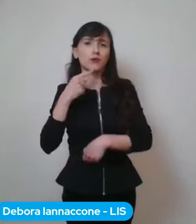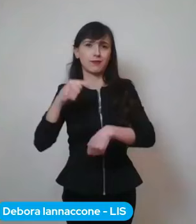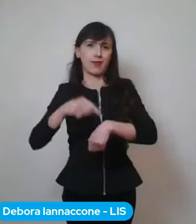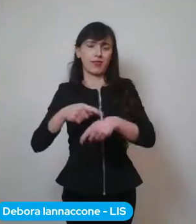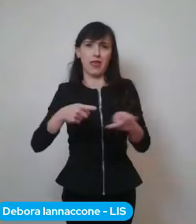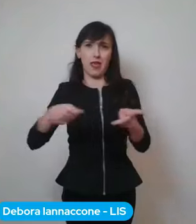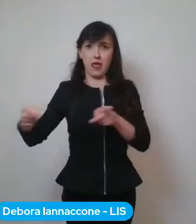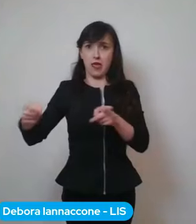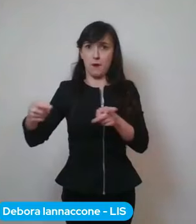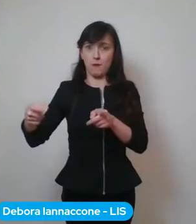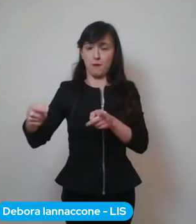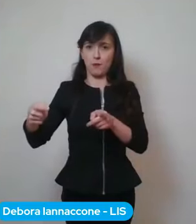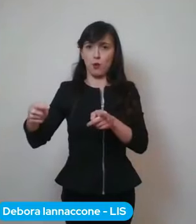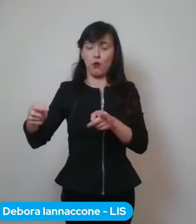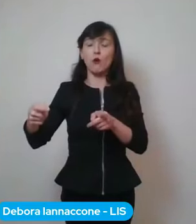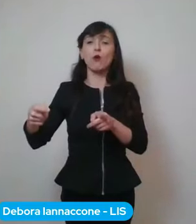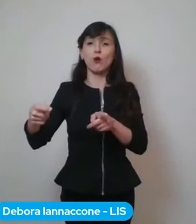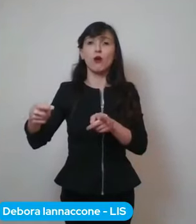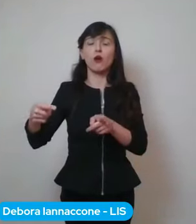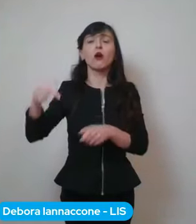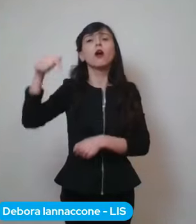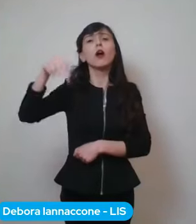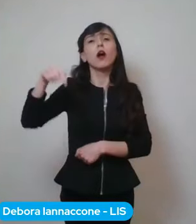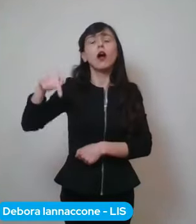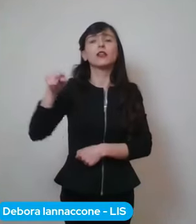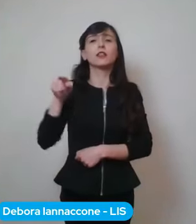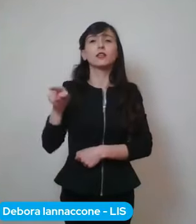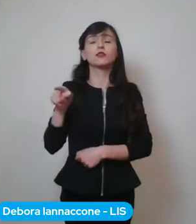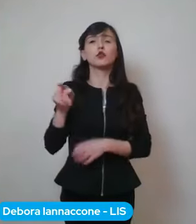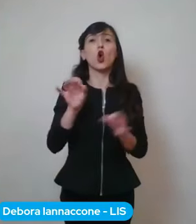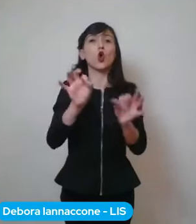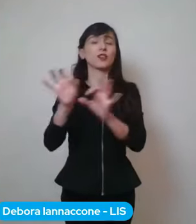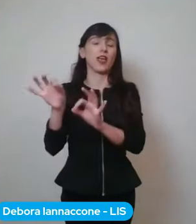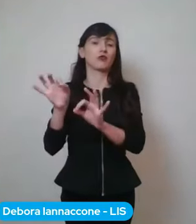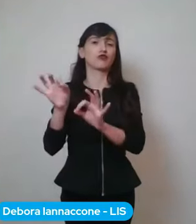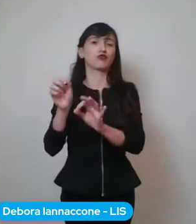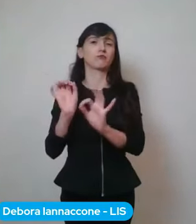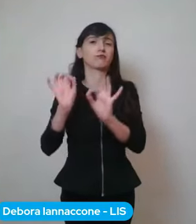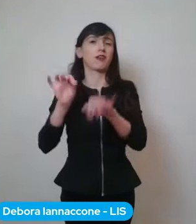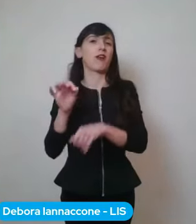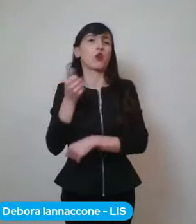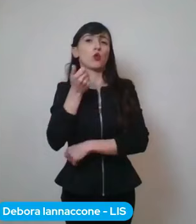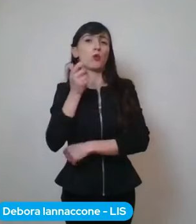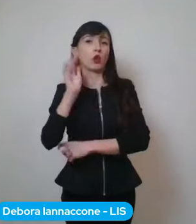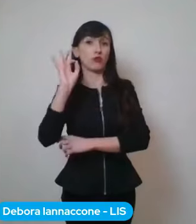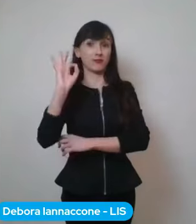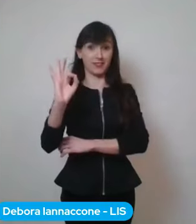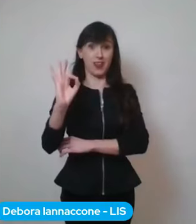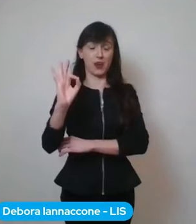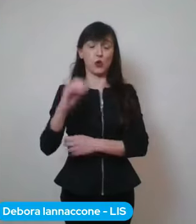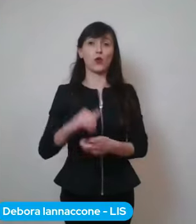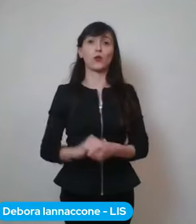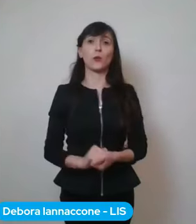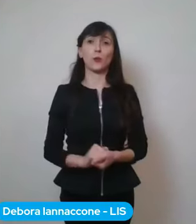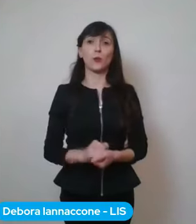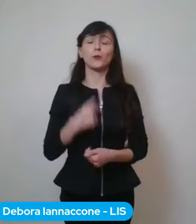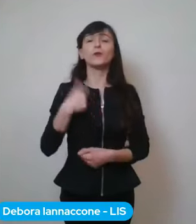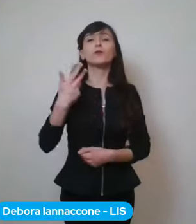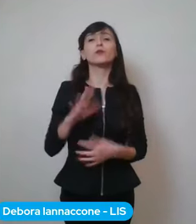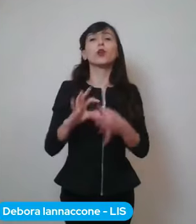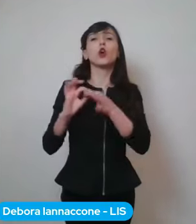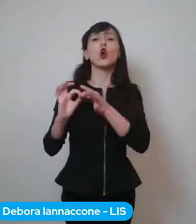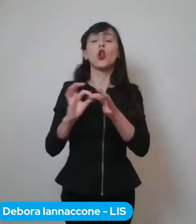un livello numero zero di contagi. Ho sentito le esperienze degli altri colleghi